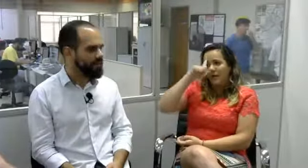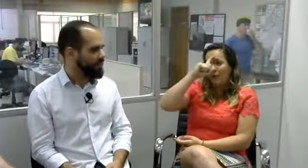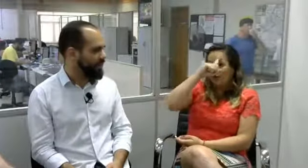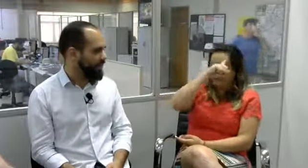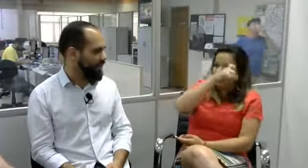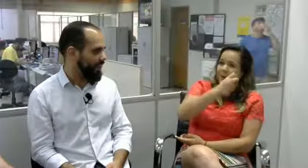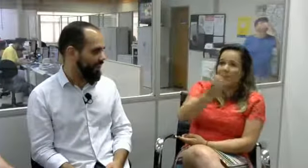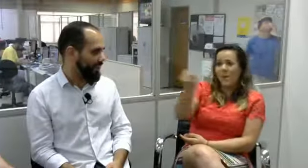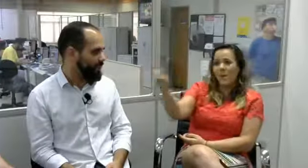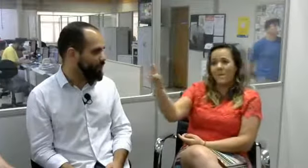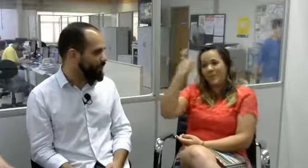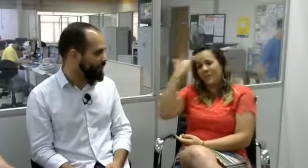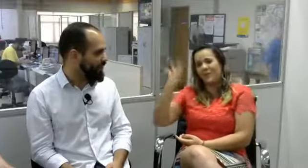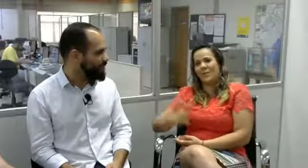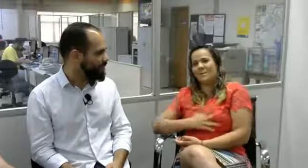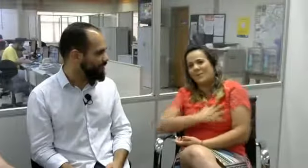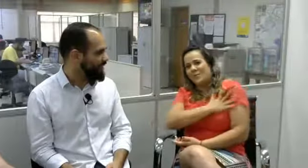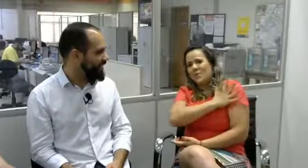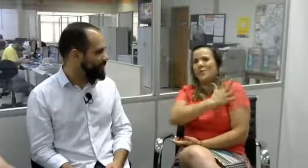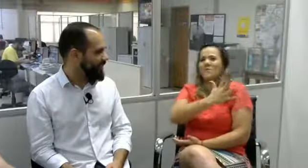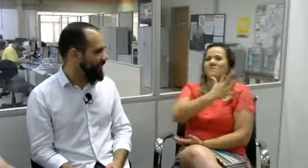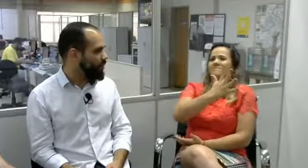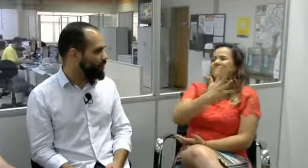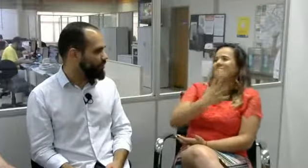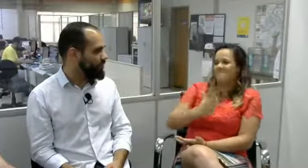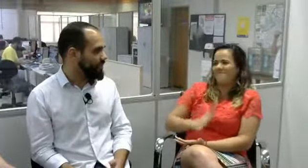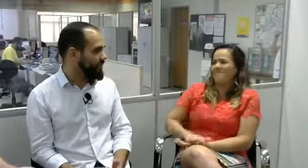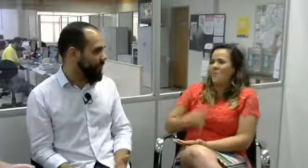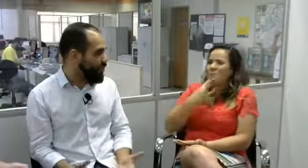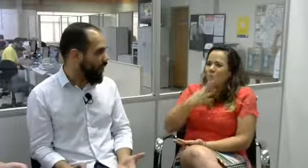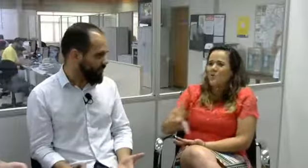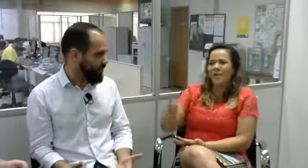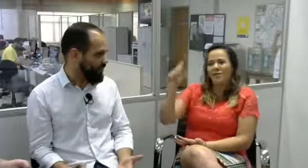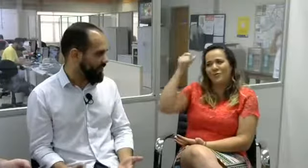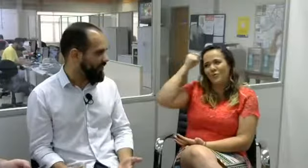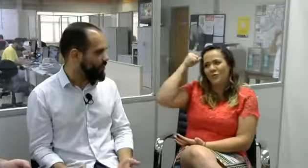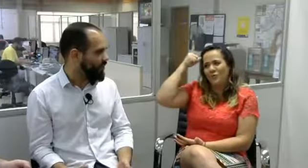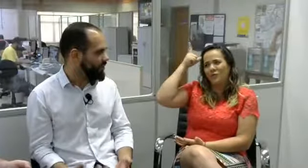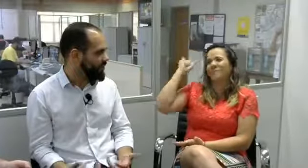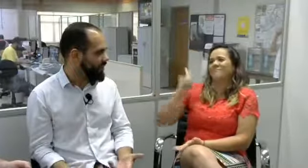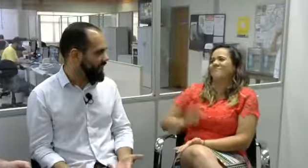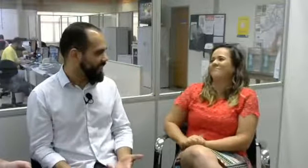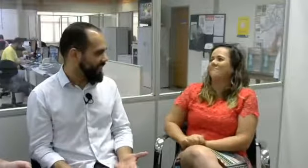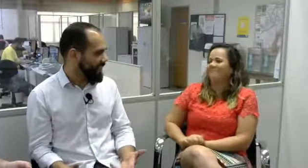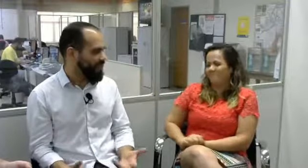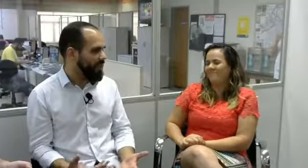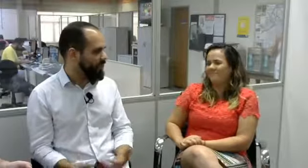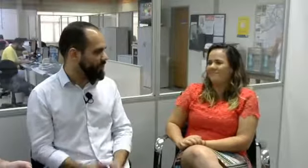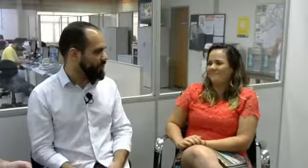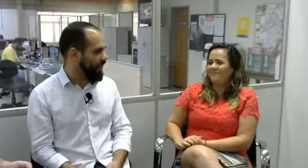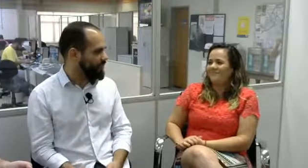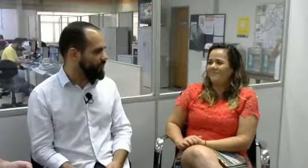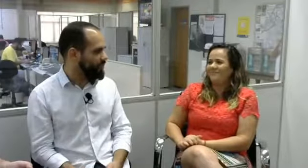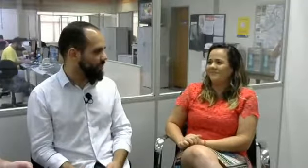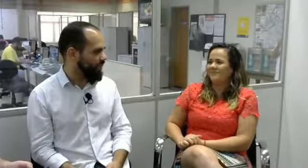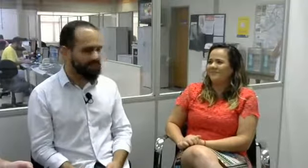É muito difícil, porque alguns não gostam, né? Não gostam e ficam assustados com o que é diferente.